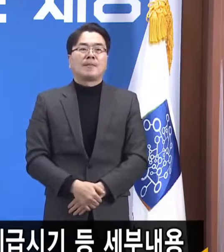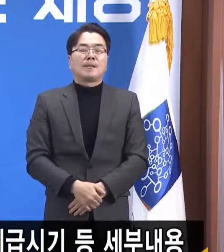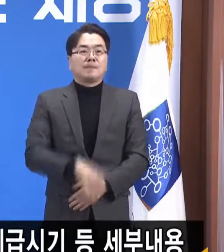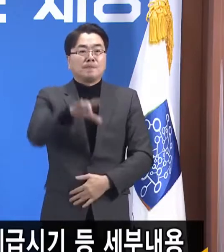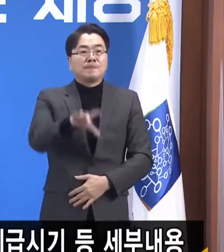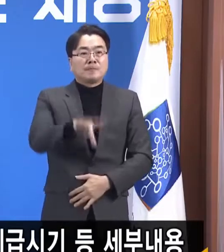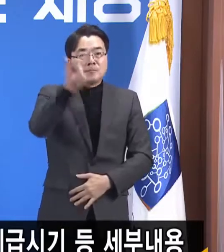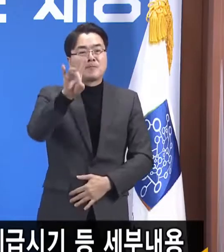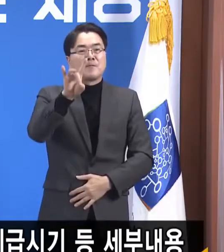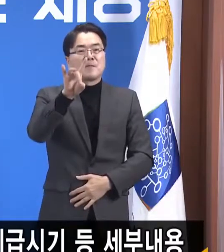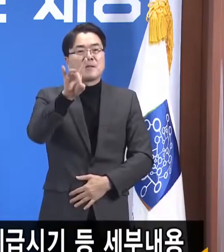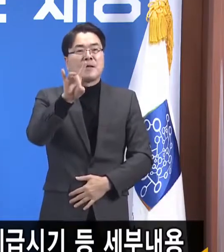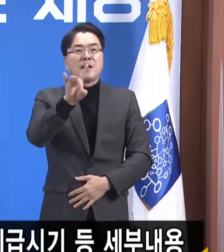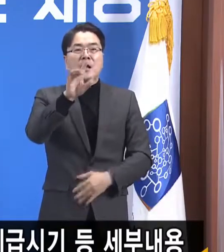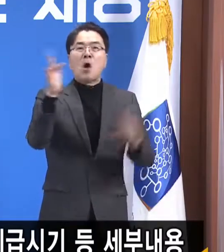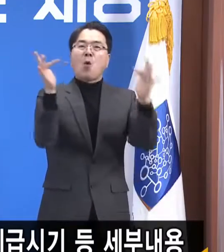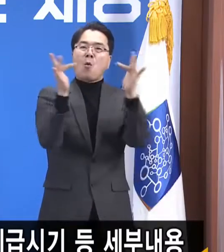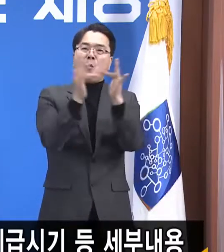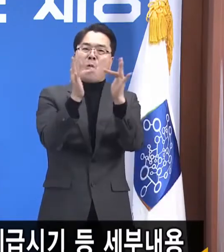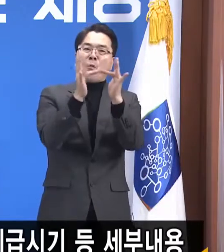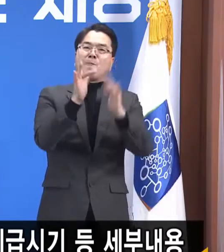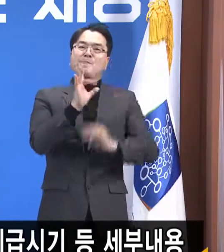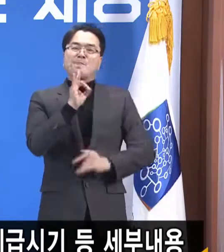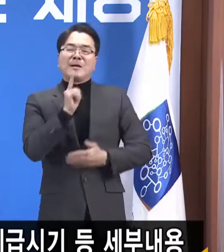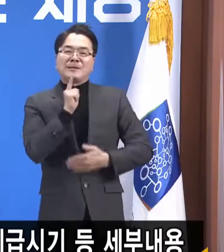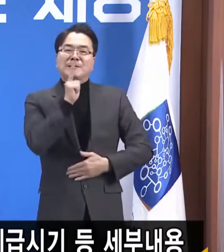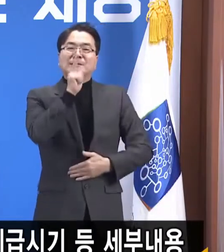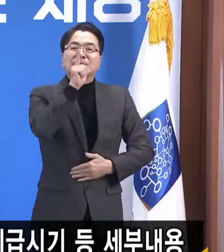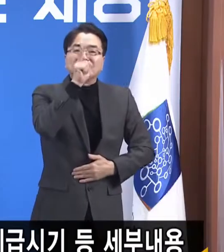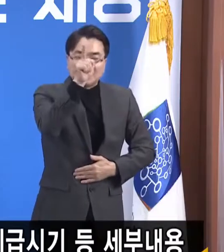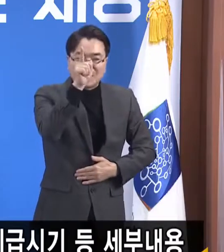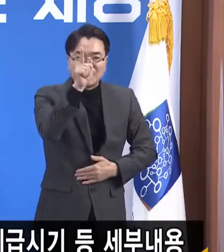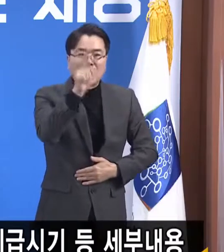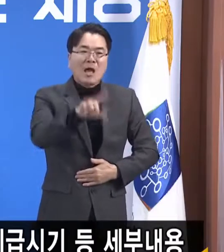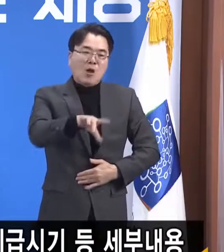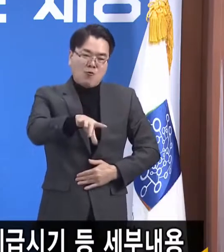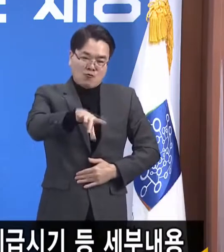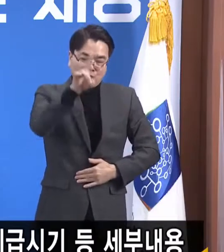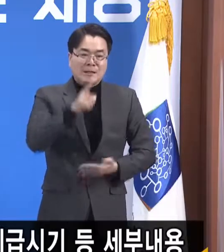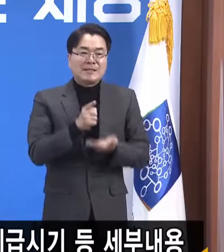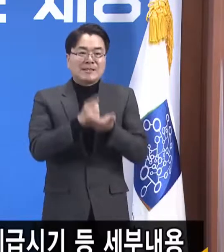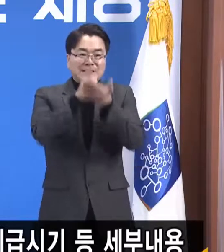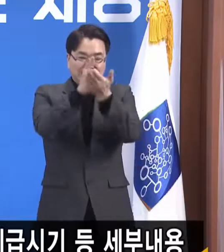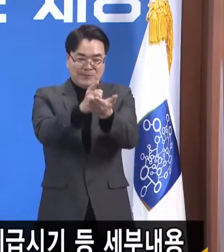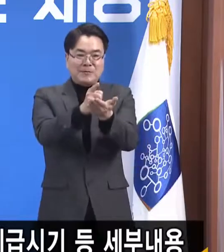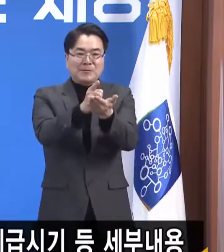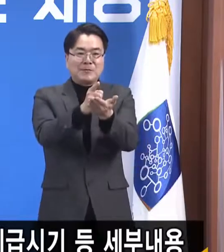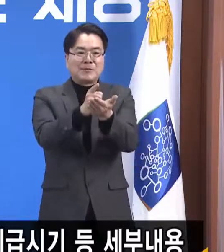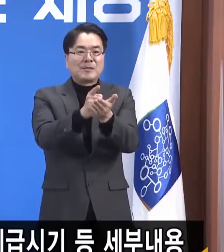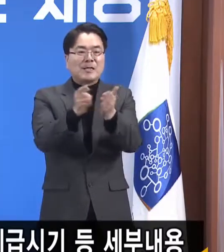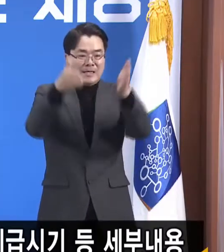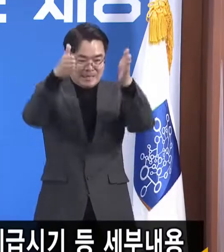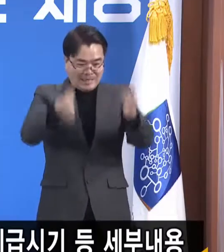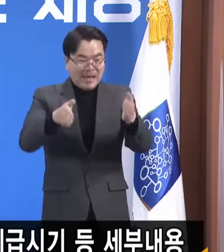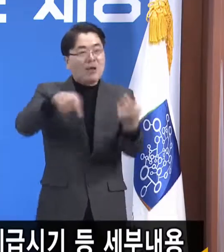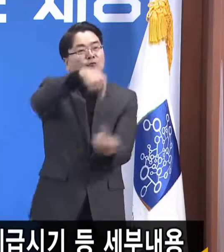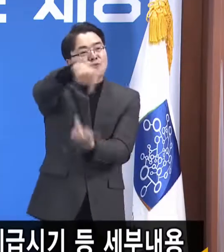먼저 온라인으로만 신청이 가능한 우선신청기간을 4중간 운영하고